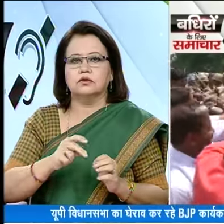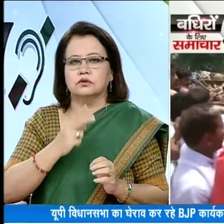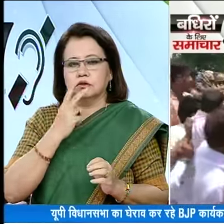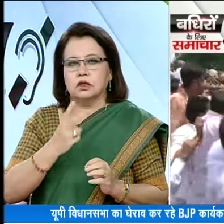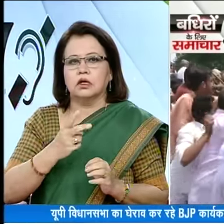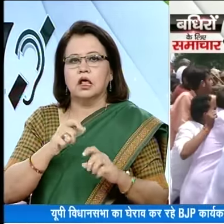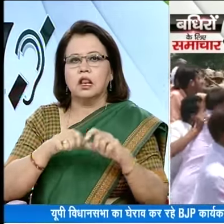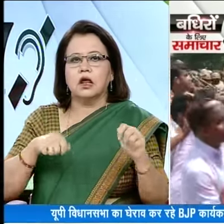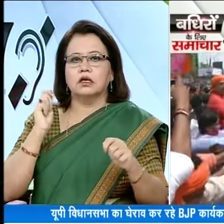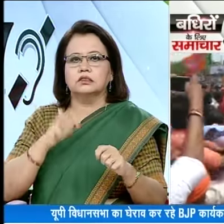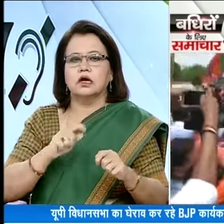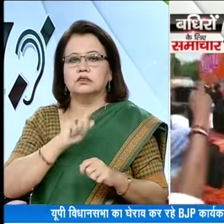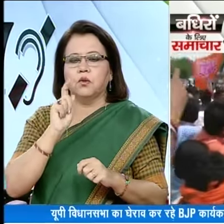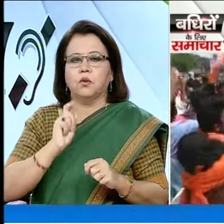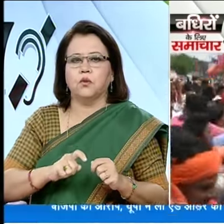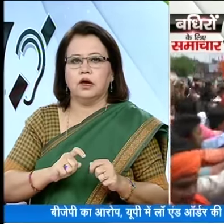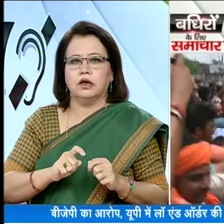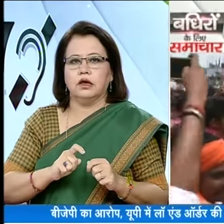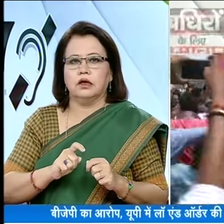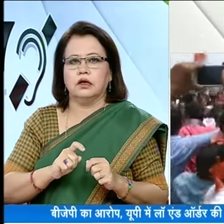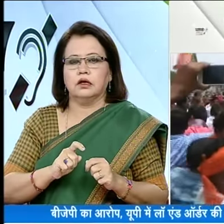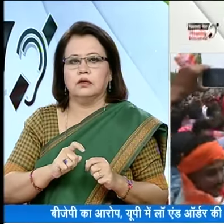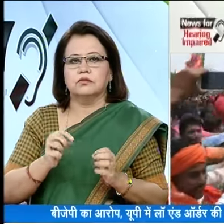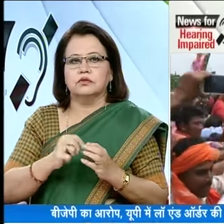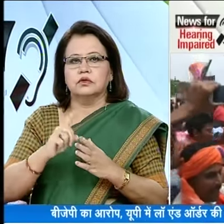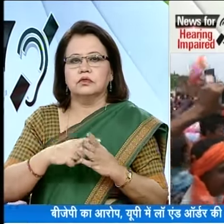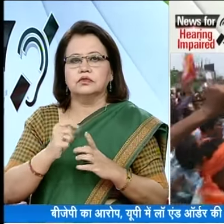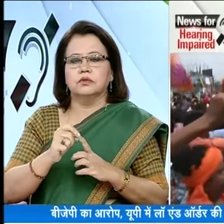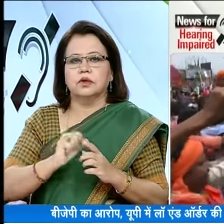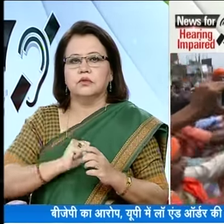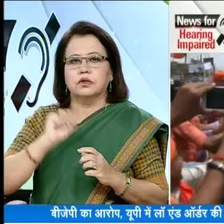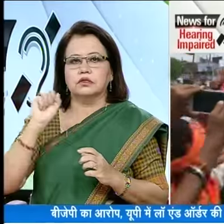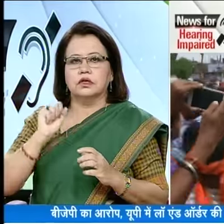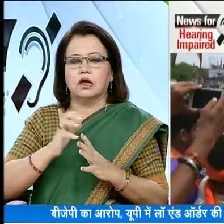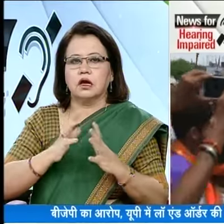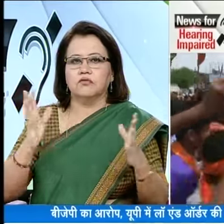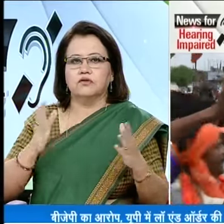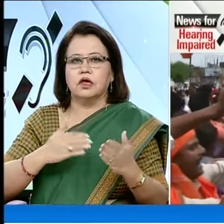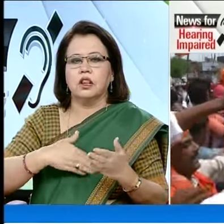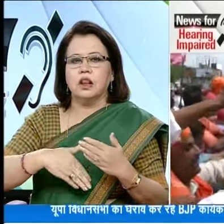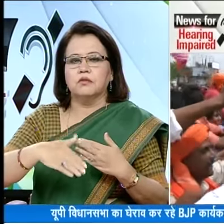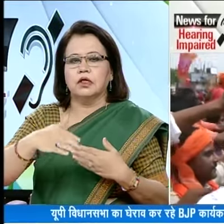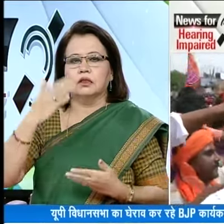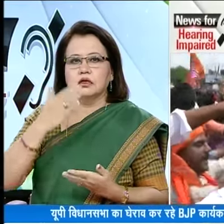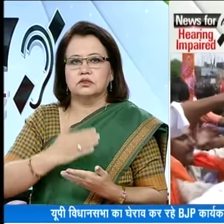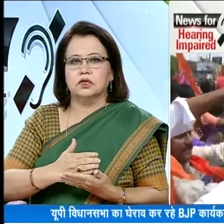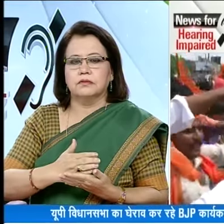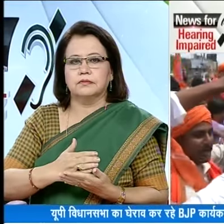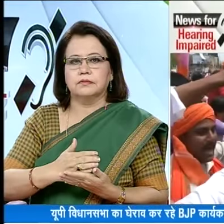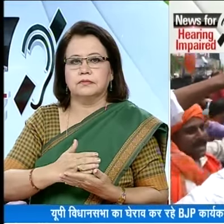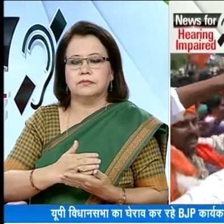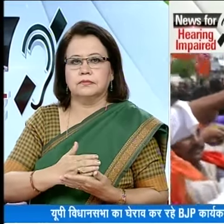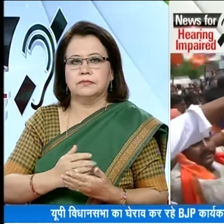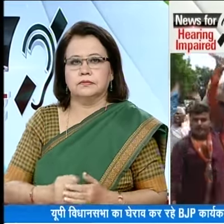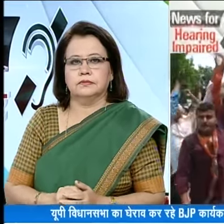के बावजूद उन पर लाठी चार्ज और वाटर कैनन का इस्तमाल किया गया बीजेपी के प्रदर्शन में काफी लंबा जाम लग गया